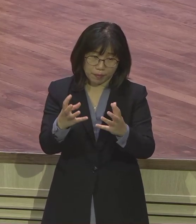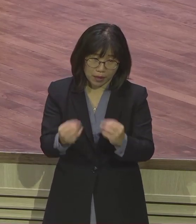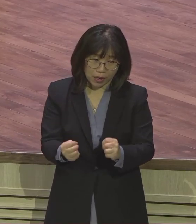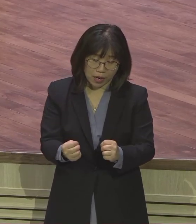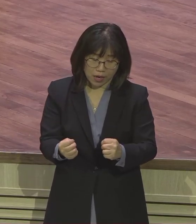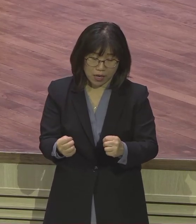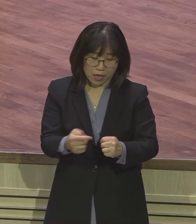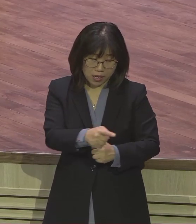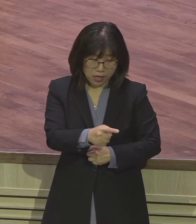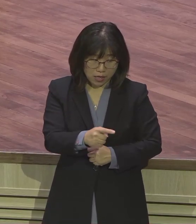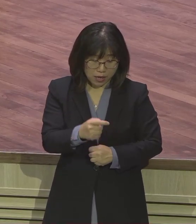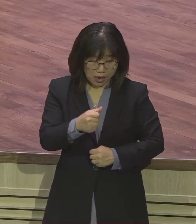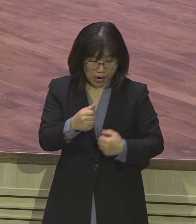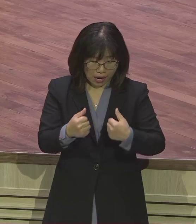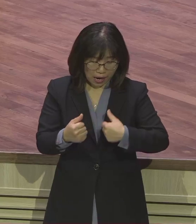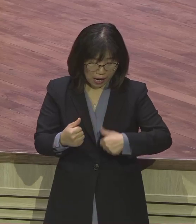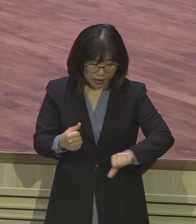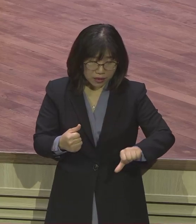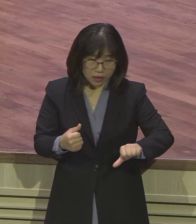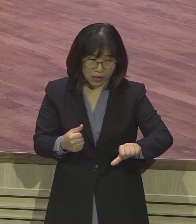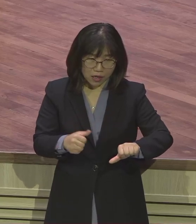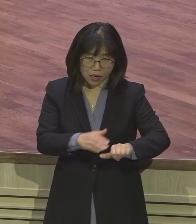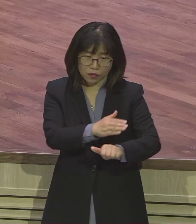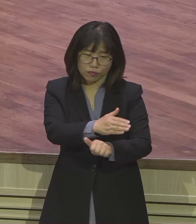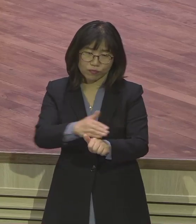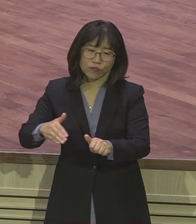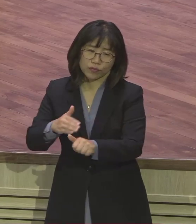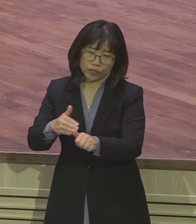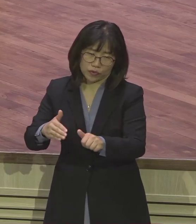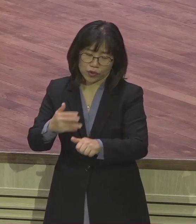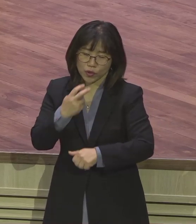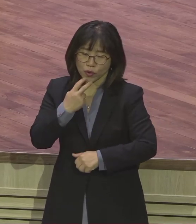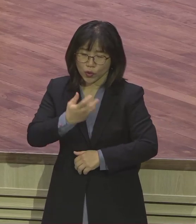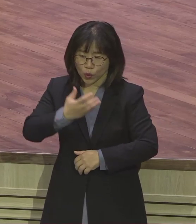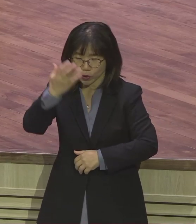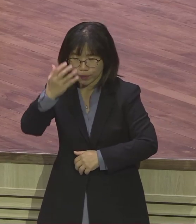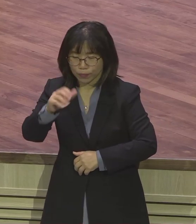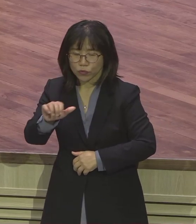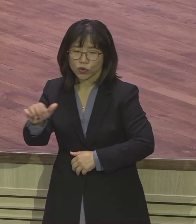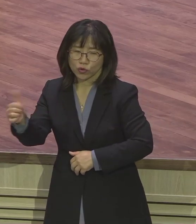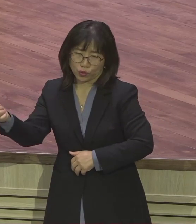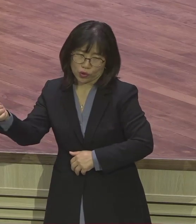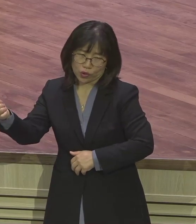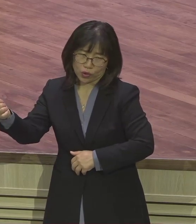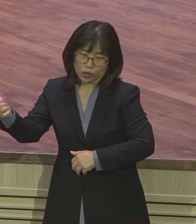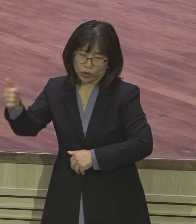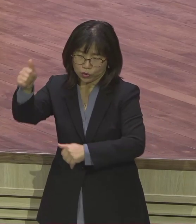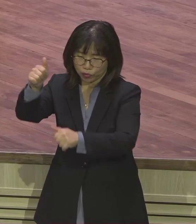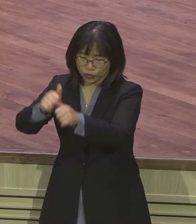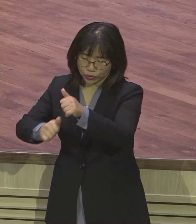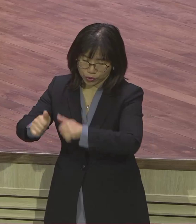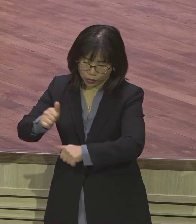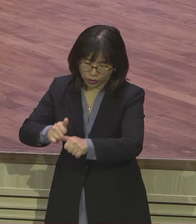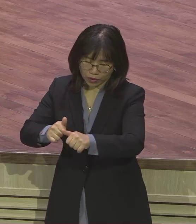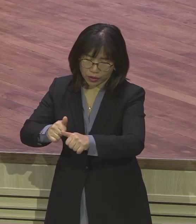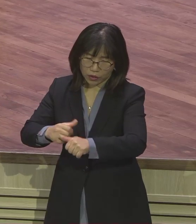시작됐습니다. 세월이 흘러가 요셉을 몰라 그런 모르는 사람들이 그냥 왕이 다 바뀌어버렸어요. 나라가 다 바뀌었어.